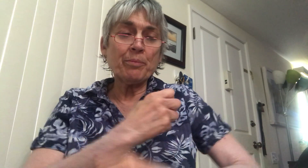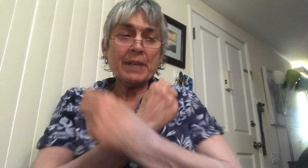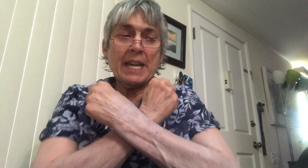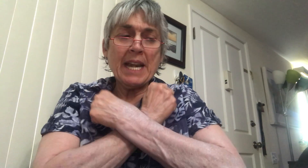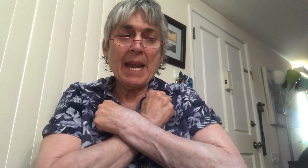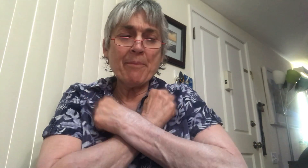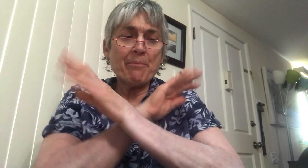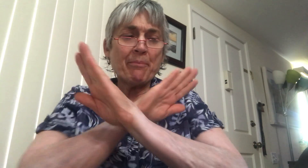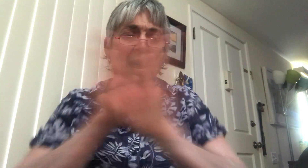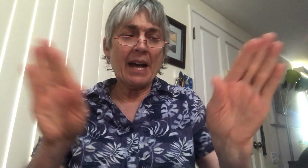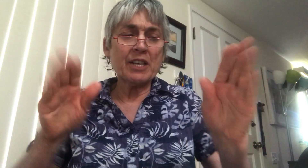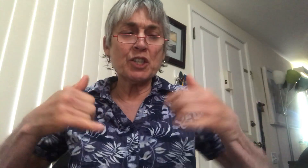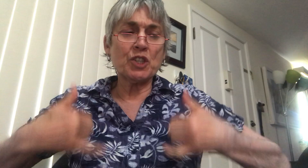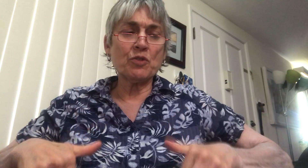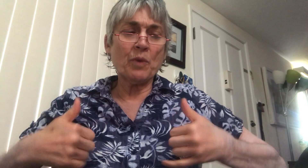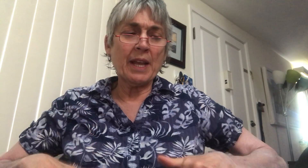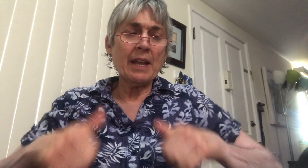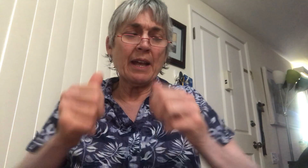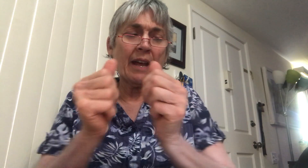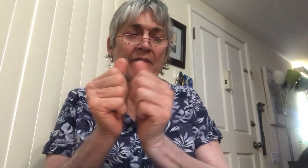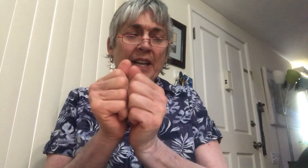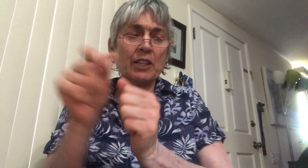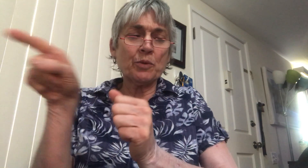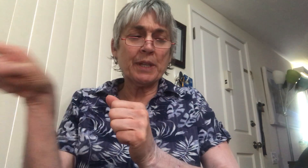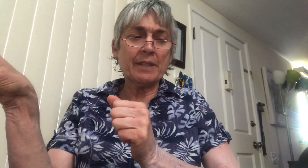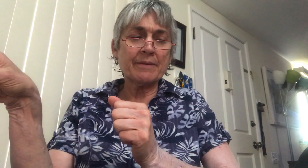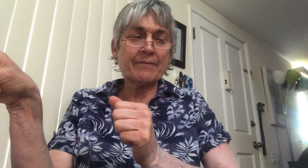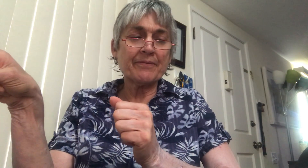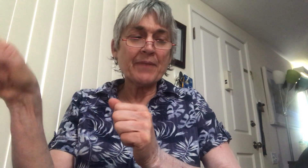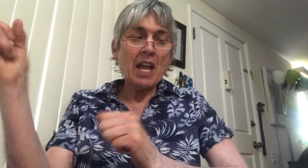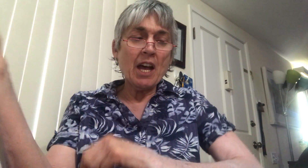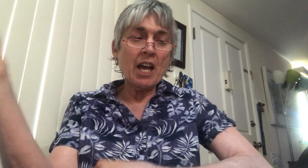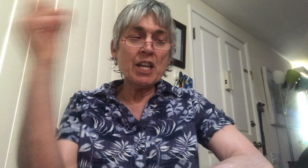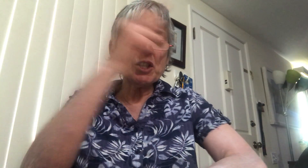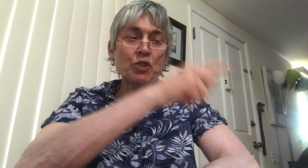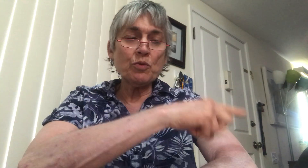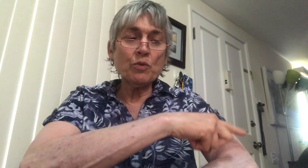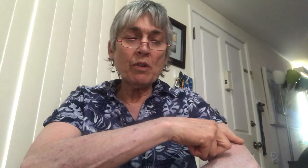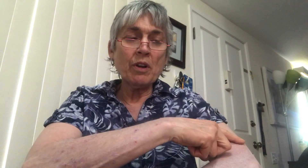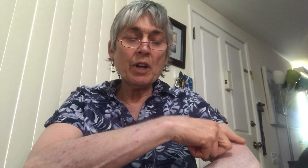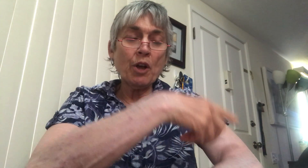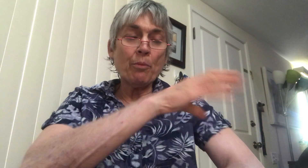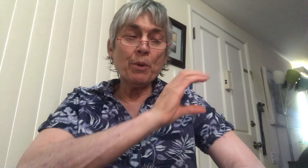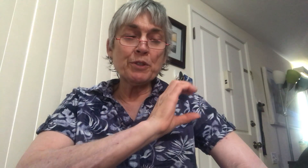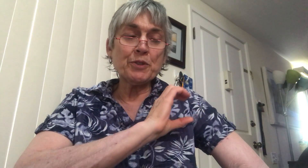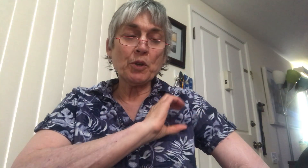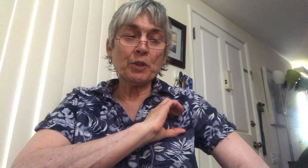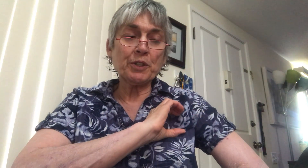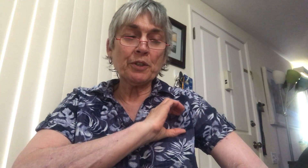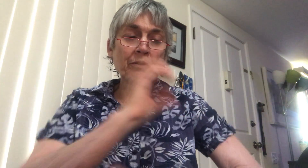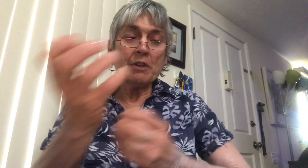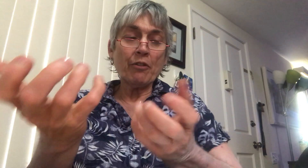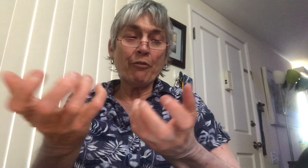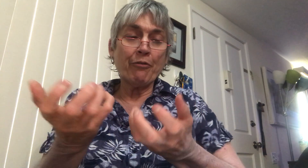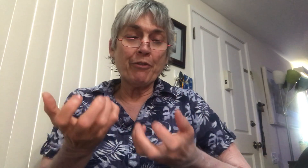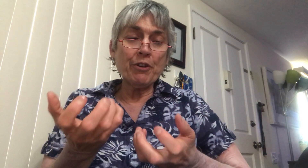n'aime pas jouer avec lui. Un jour, M. Cotton veut